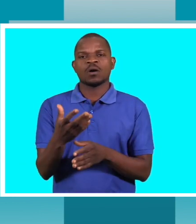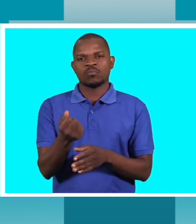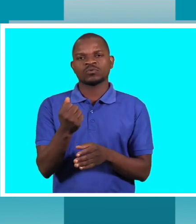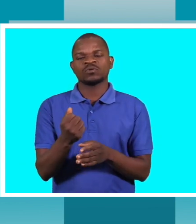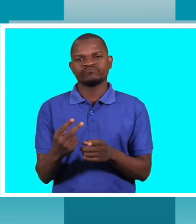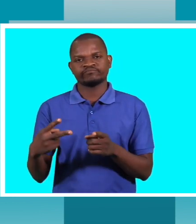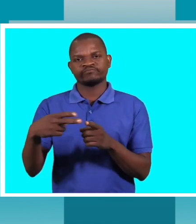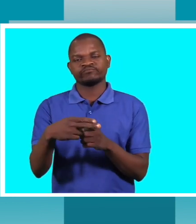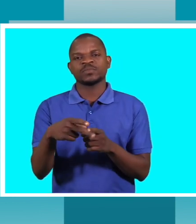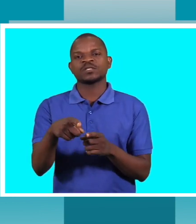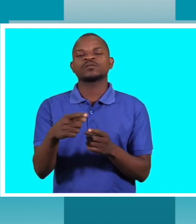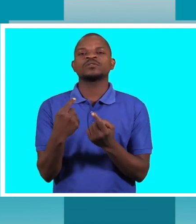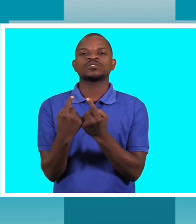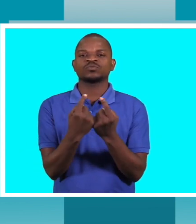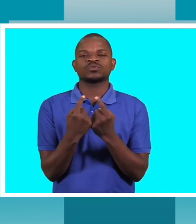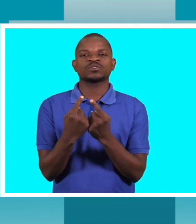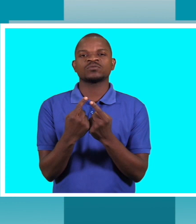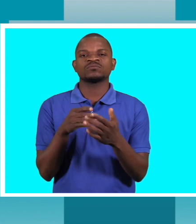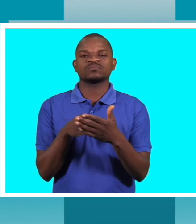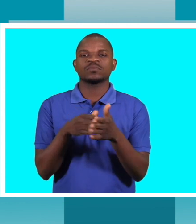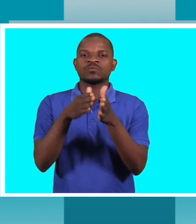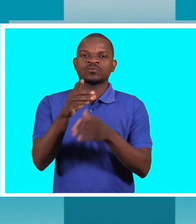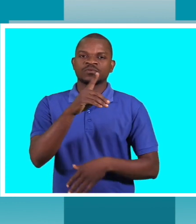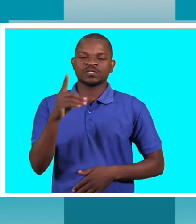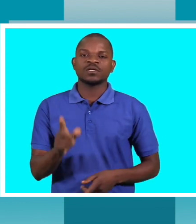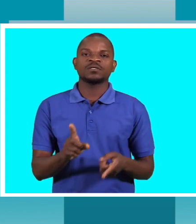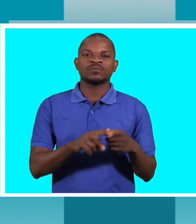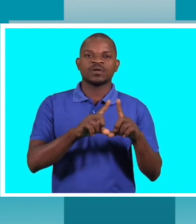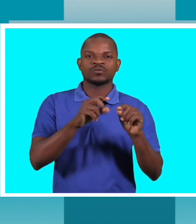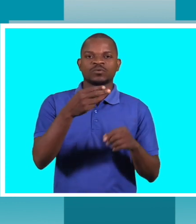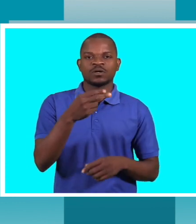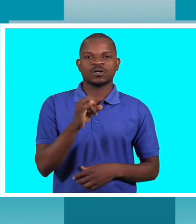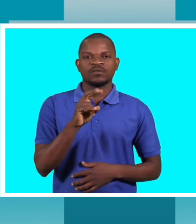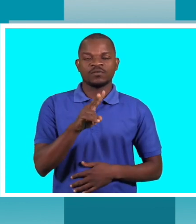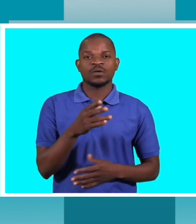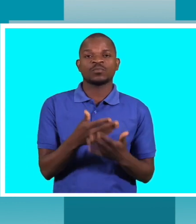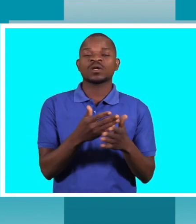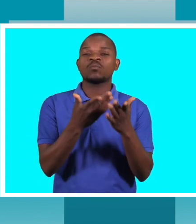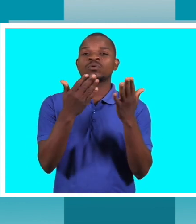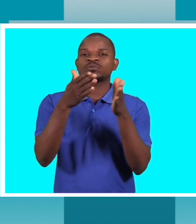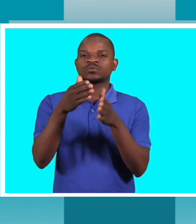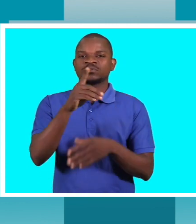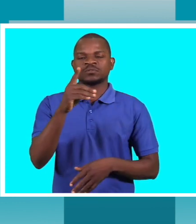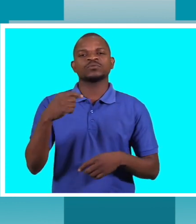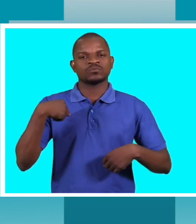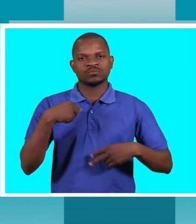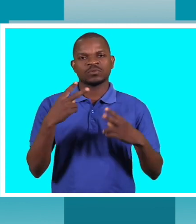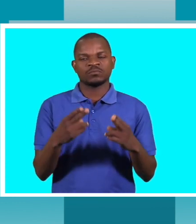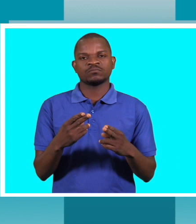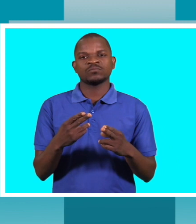a situação da pessoa com deficiência também o HIV que está a assolar muitas pessoas com deficiência nós ficamos por aqui com promessa de que eu